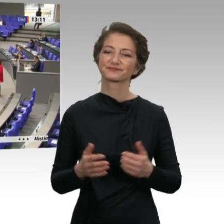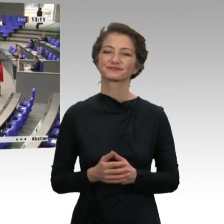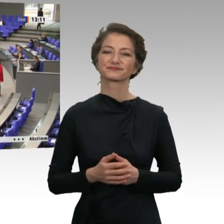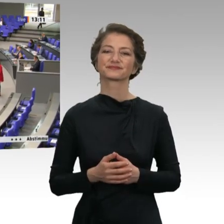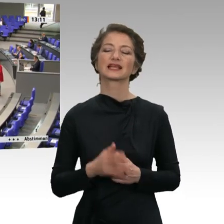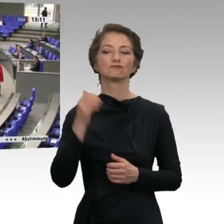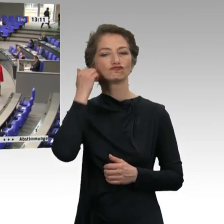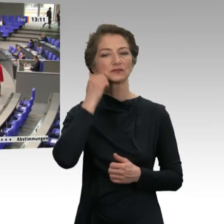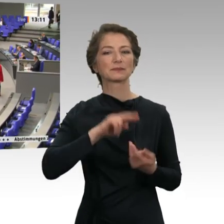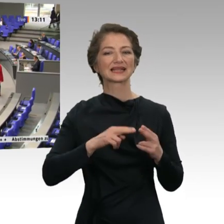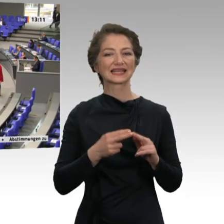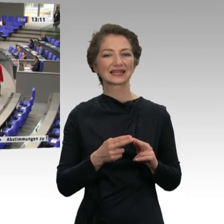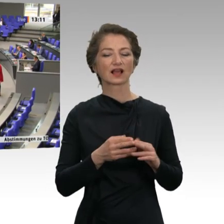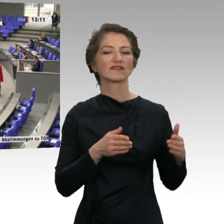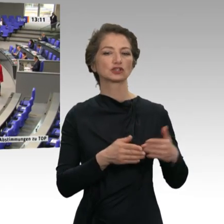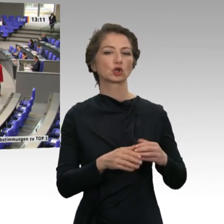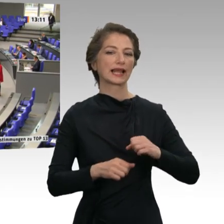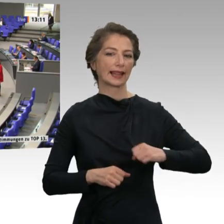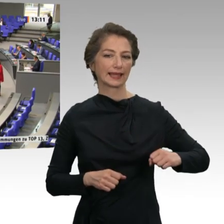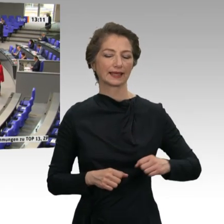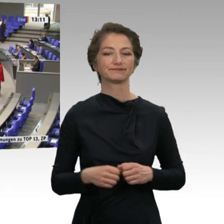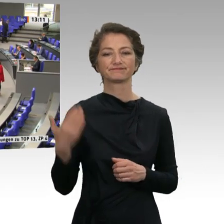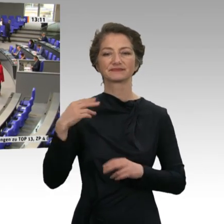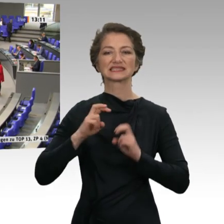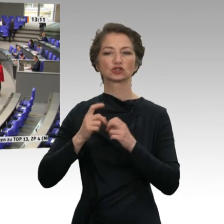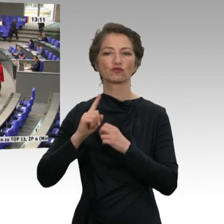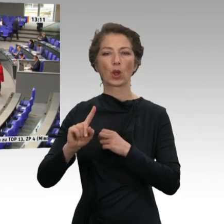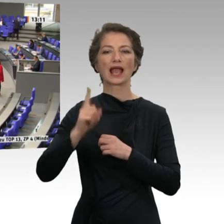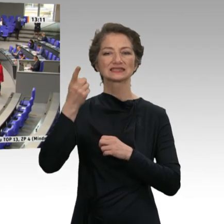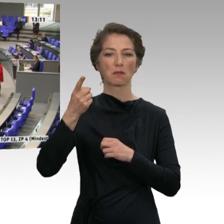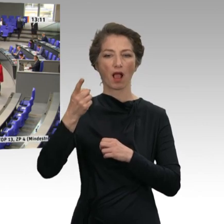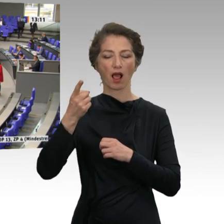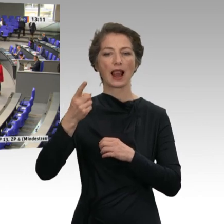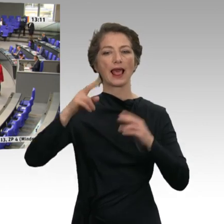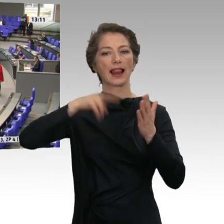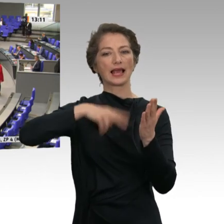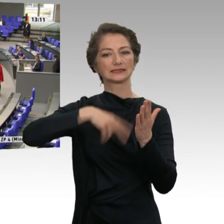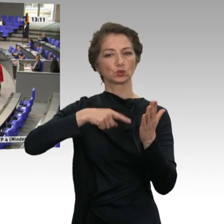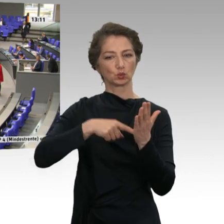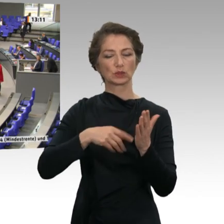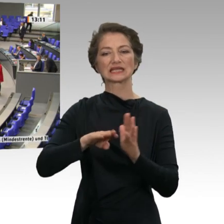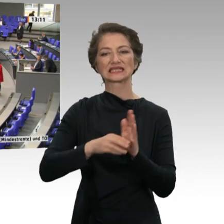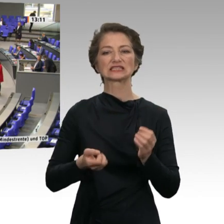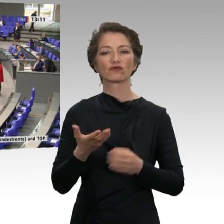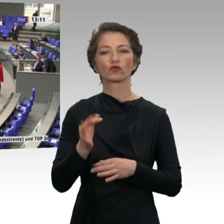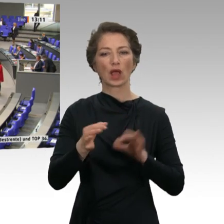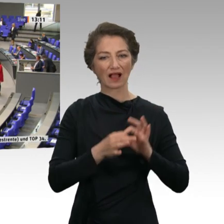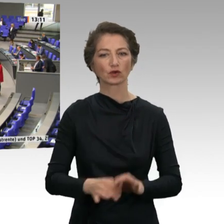In der vergangenen Sitzungswoche erfolgte die erste Lesung eines vielversprechenden Gesetzesentwurfs zur Einführung einer Grundrente.